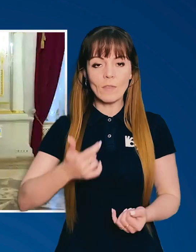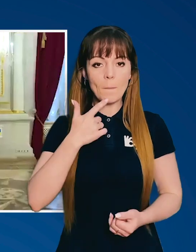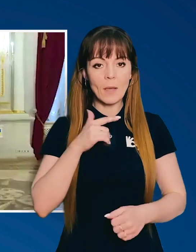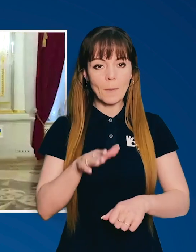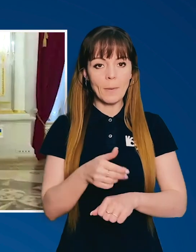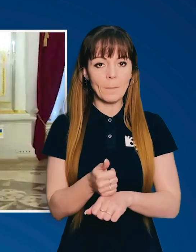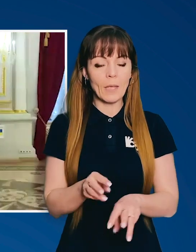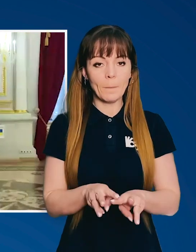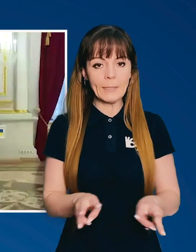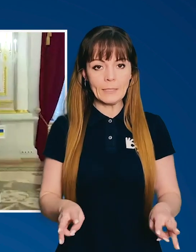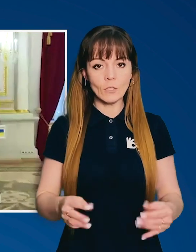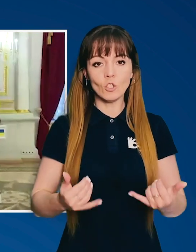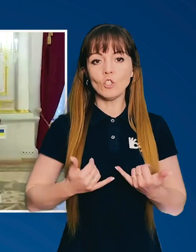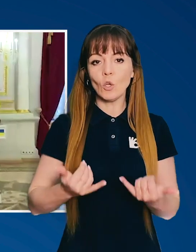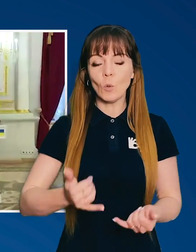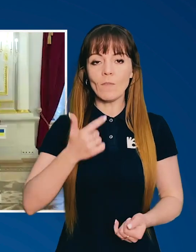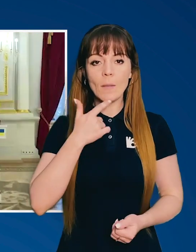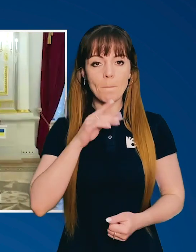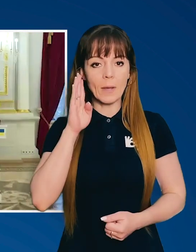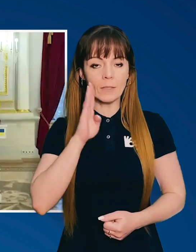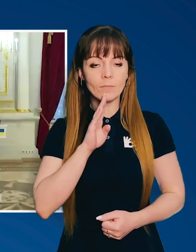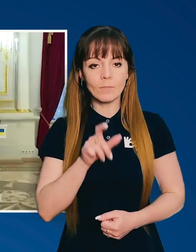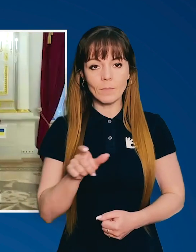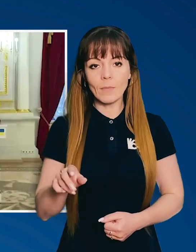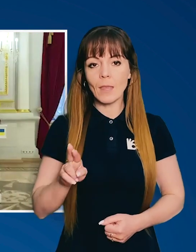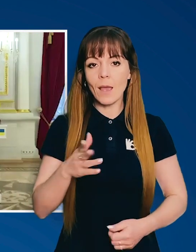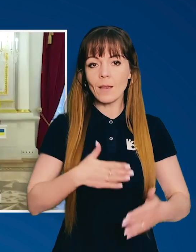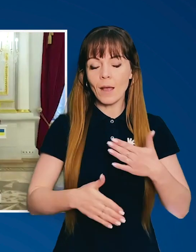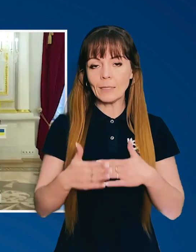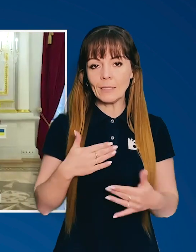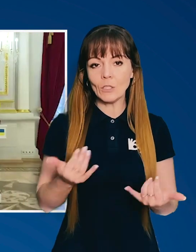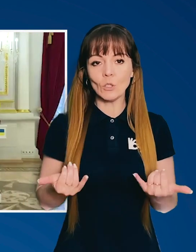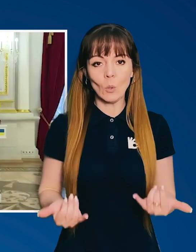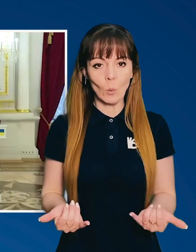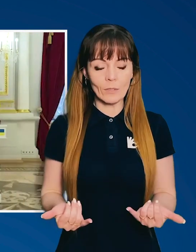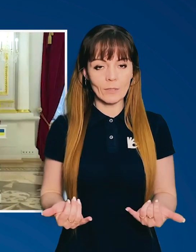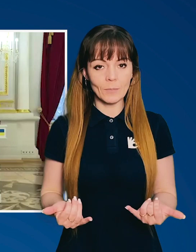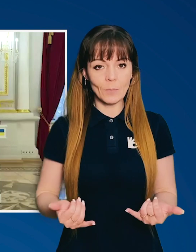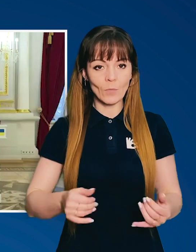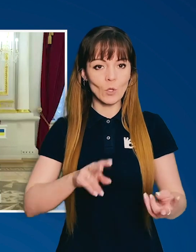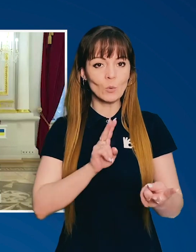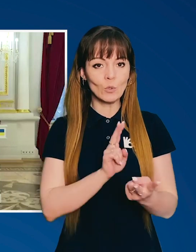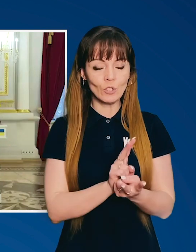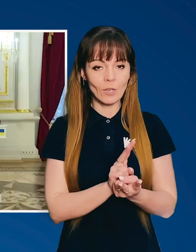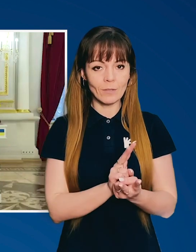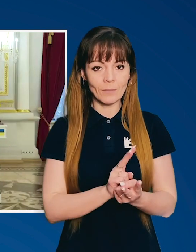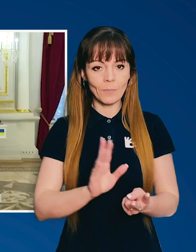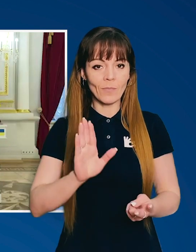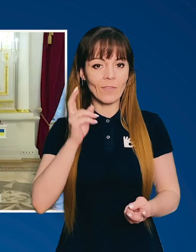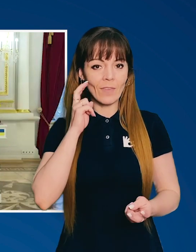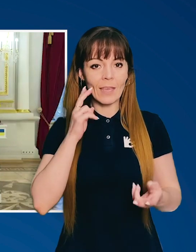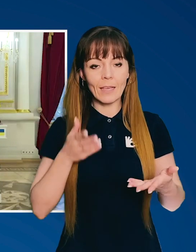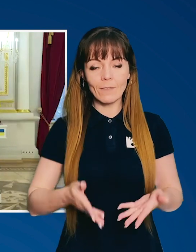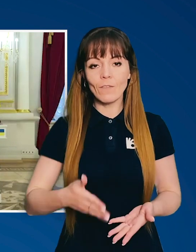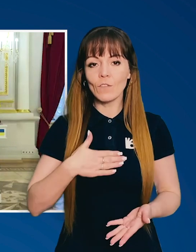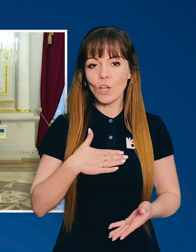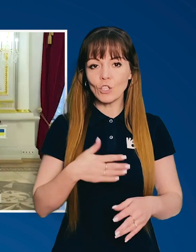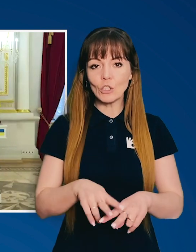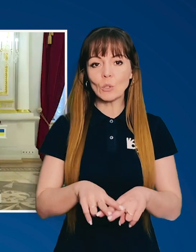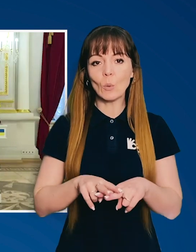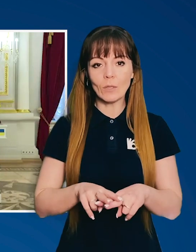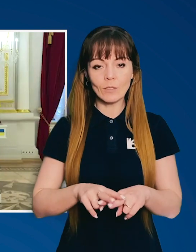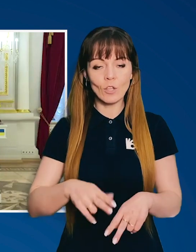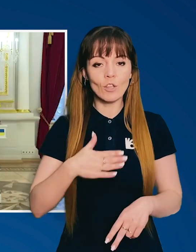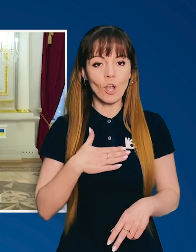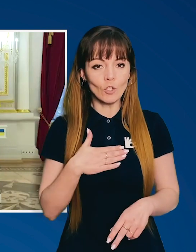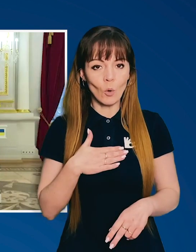Шановний пане прем'єр-міністр, шановні пані та панове, я радий сьогодні зустрічати в Києві,